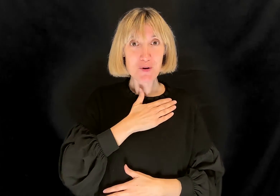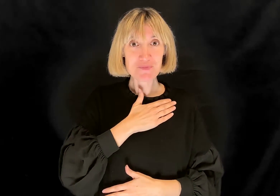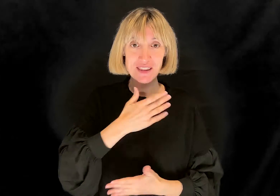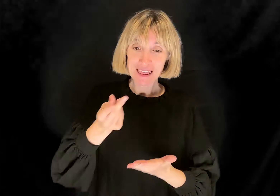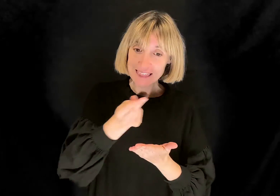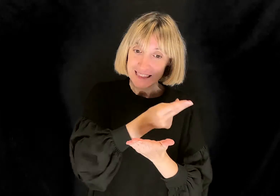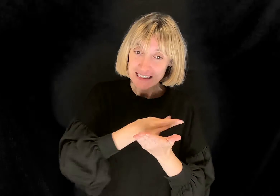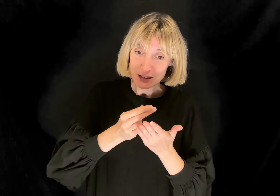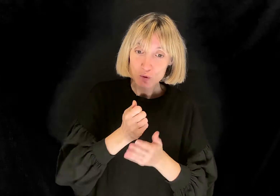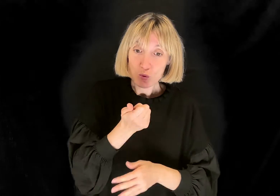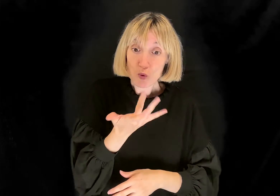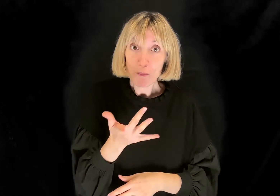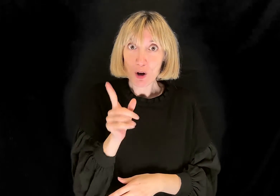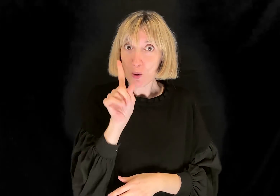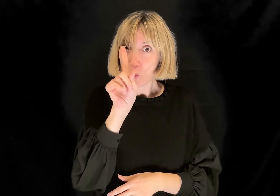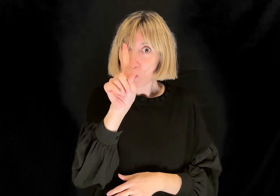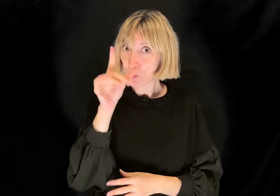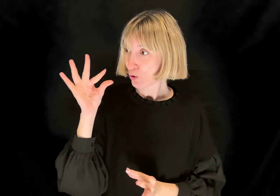disegno numero uno. Era così.